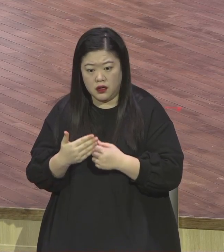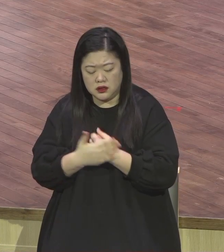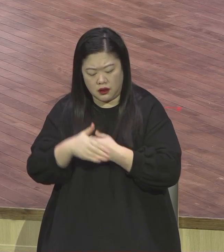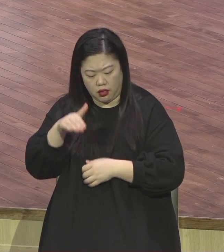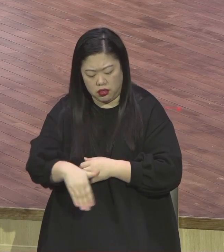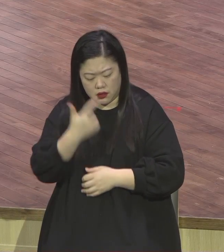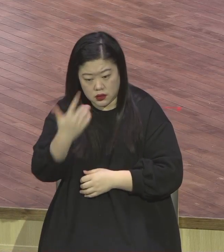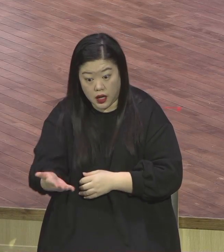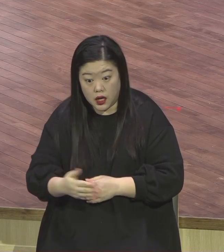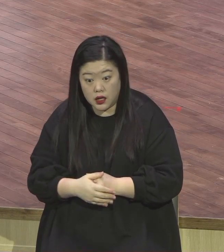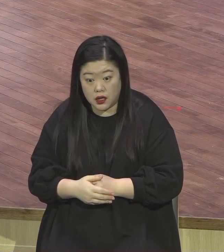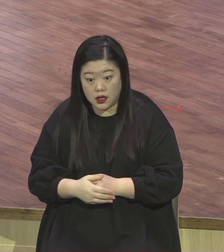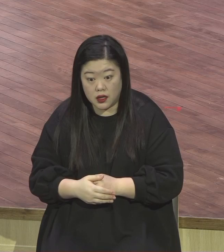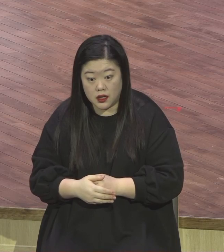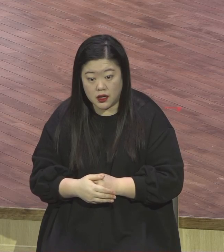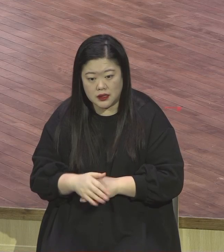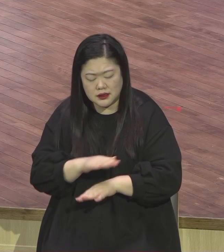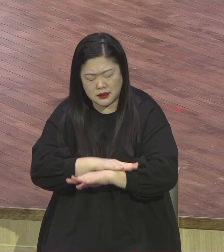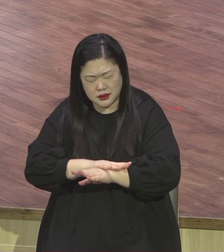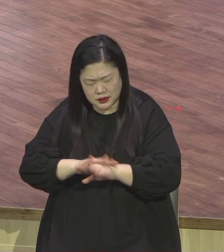비본질을 잡고 갈등하는 거예요. 여러분도 모르게